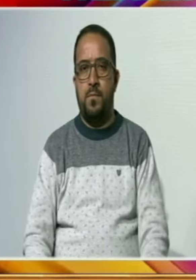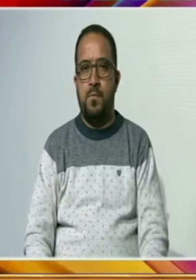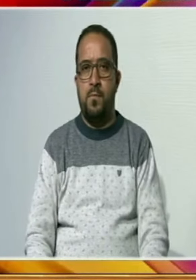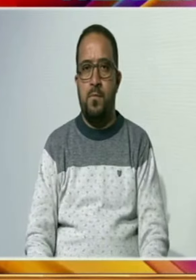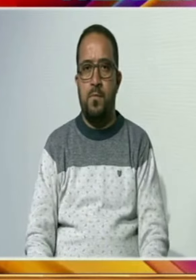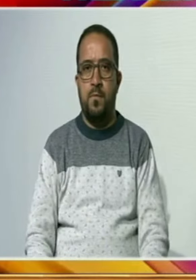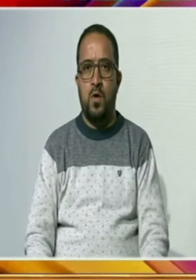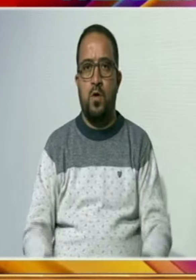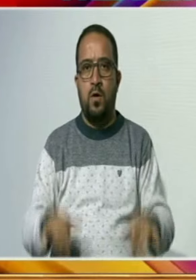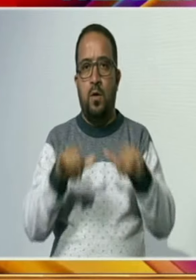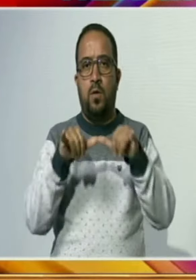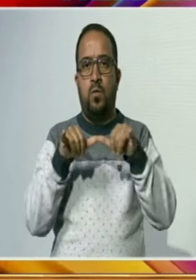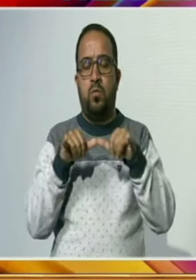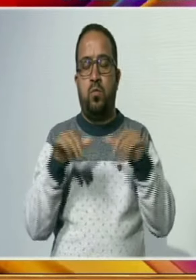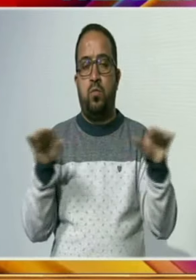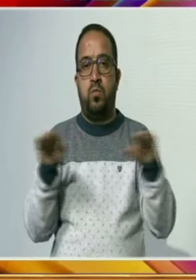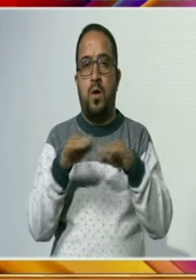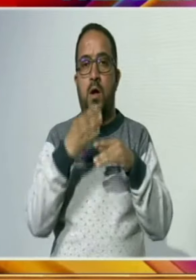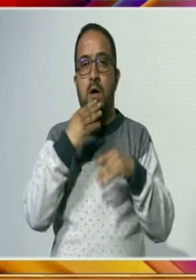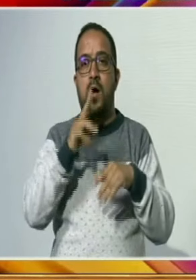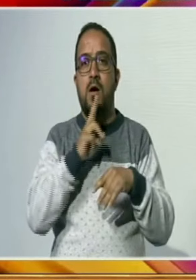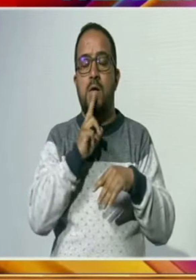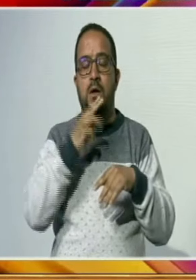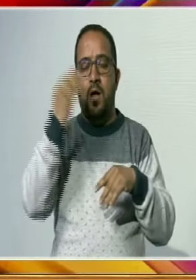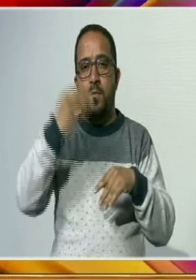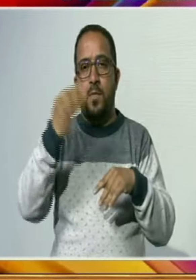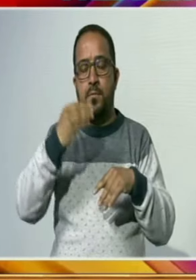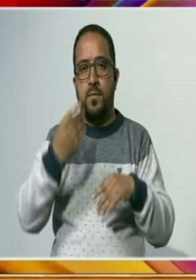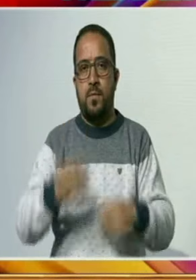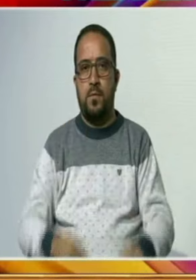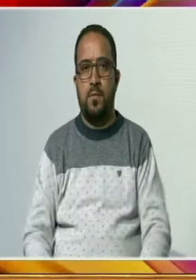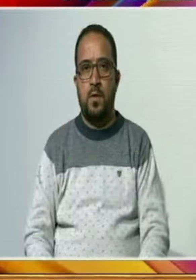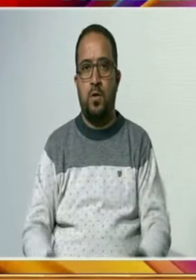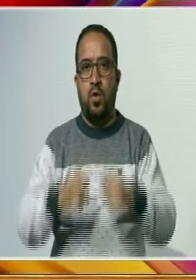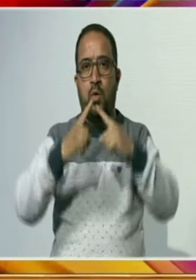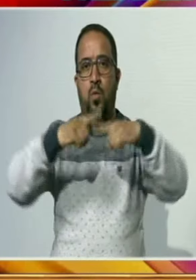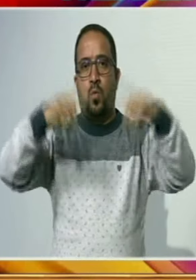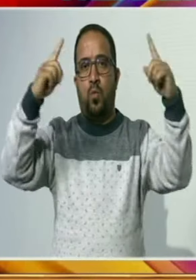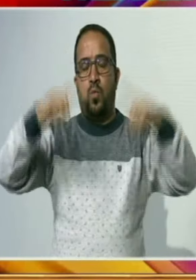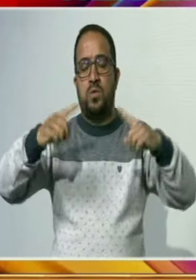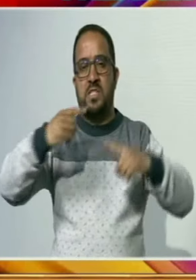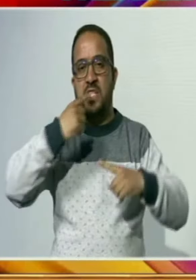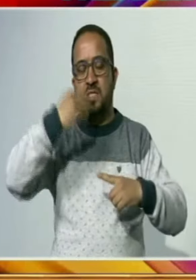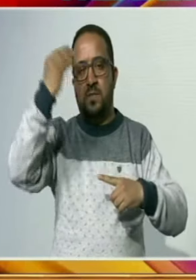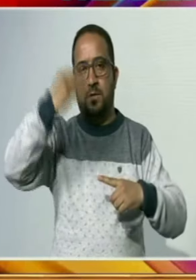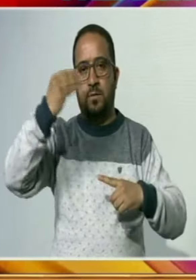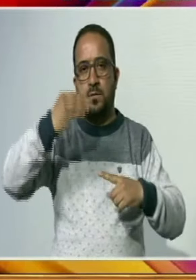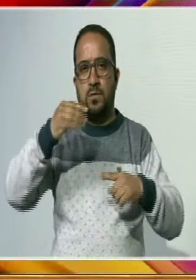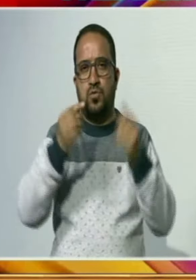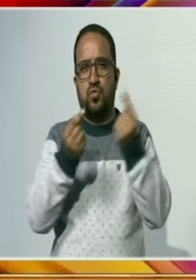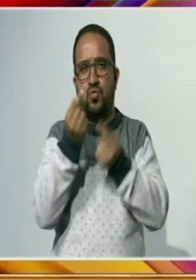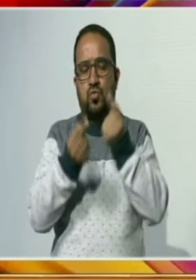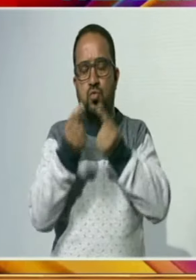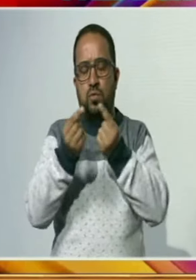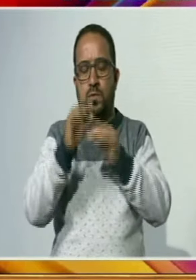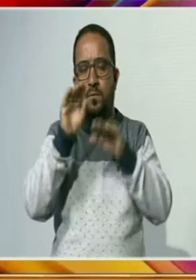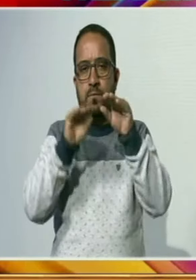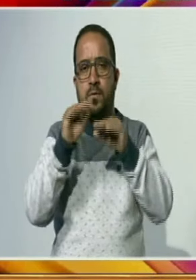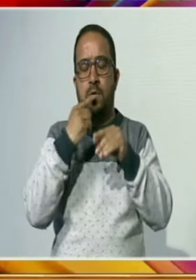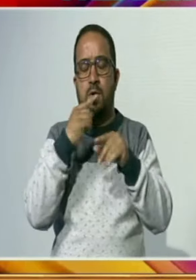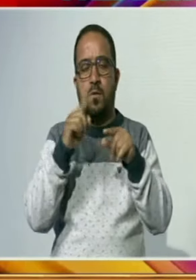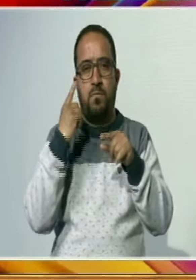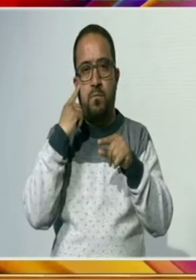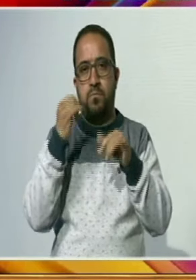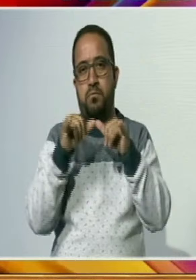میدانی علاقوں میں بارش اور پہاڑی علاقوں میں خلقی سے درمیانہ درجہ کی برباری ہونے کا بھی